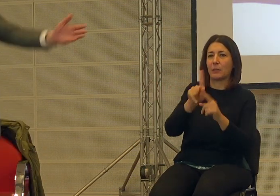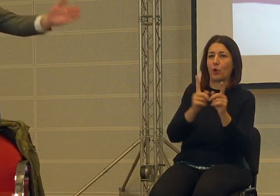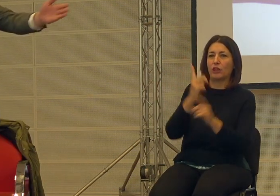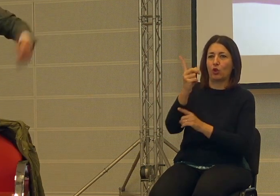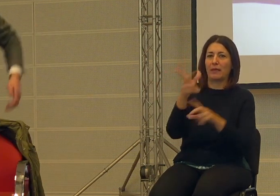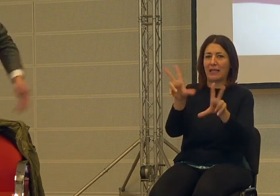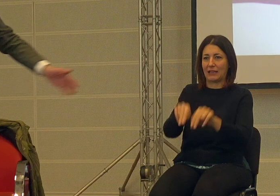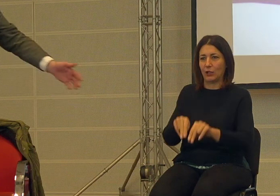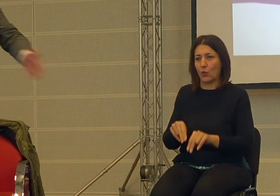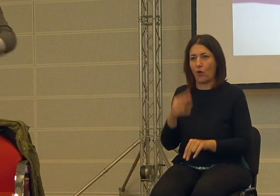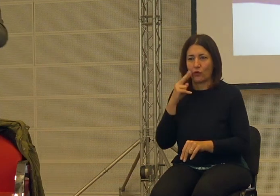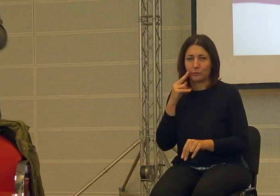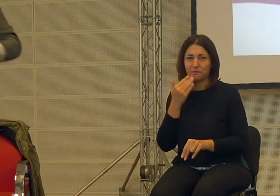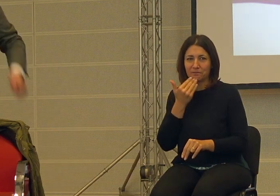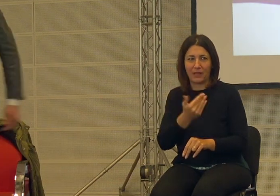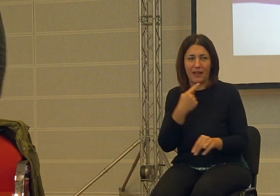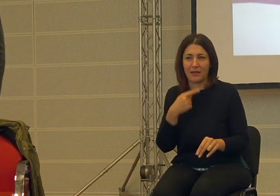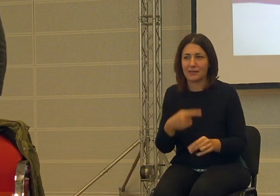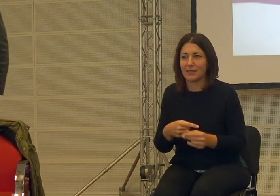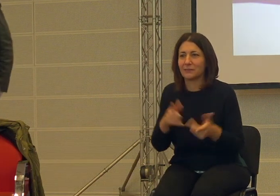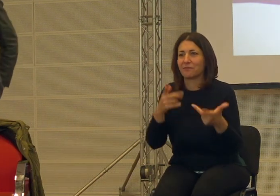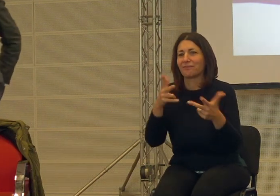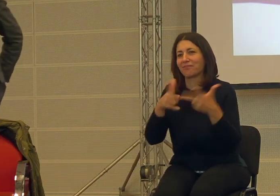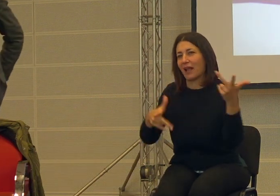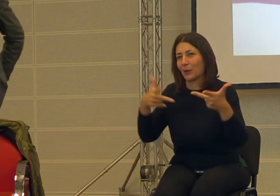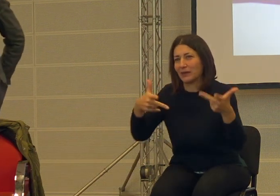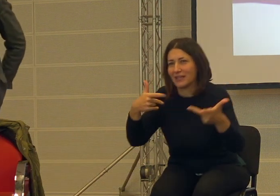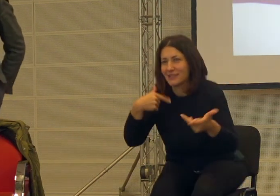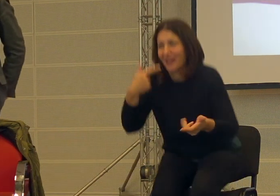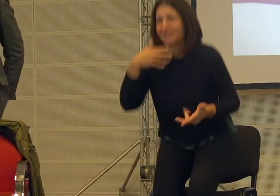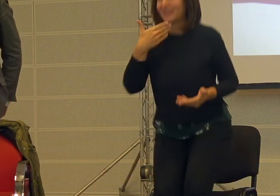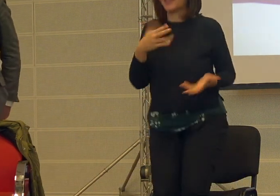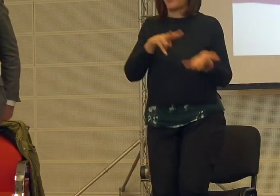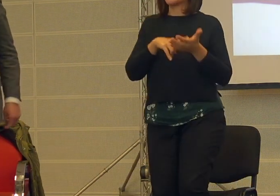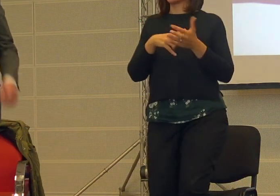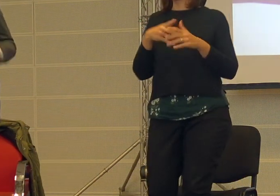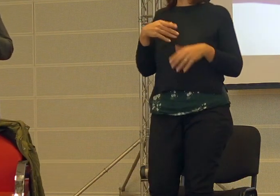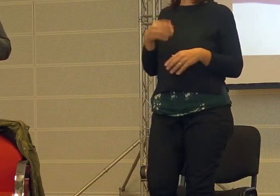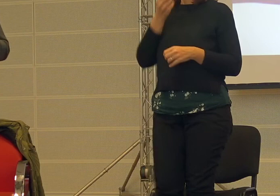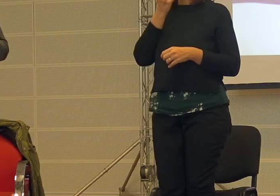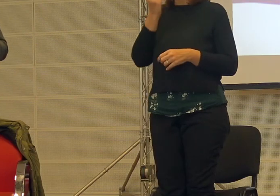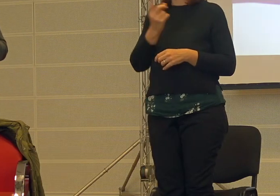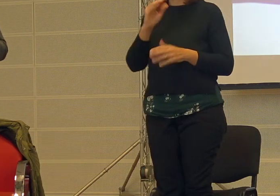grazie di nuovo a Lorenzo Pinna la traduzione della lingua dei segni della LIS e buona domenica a tutti